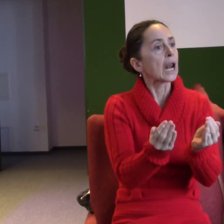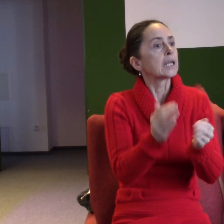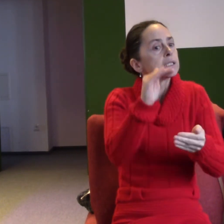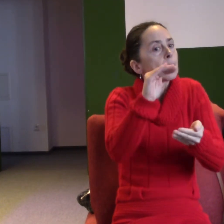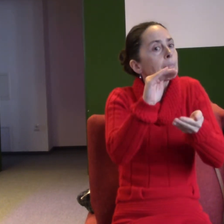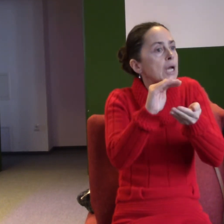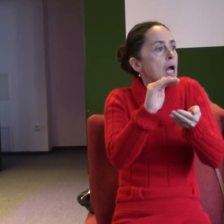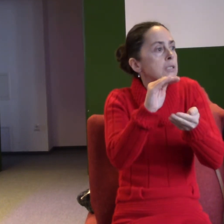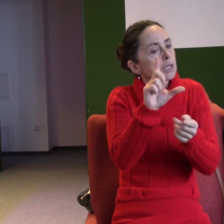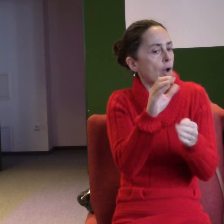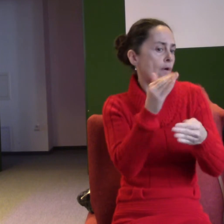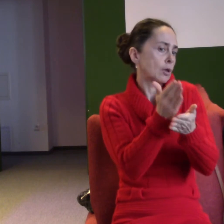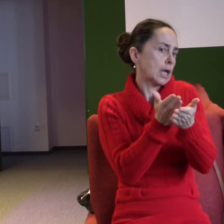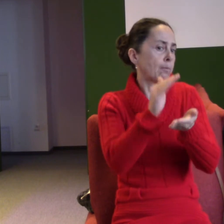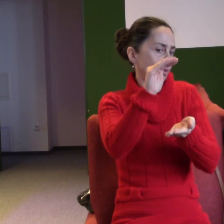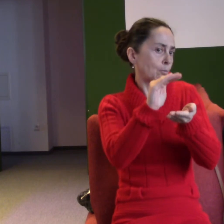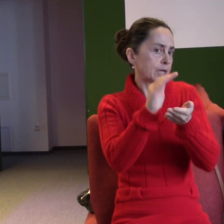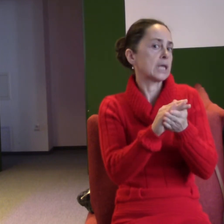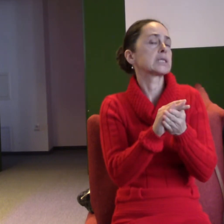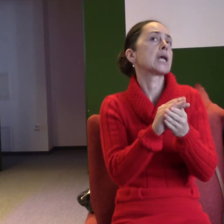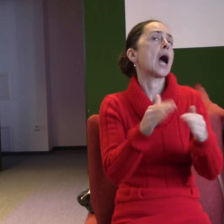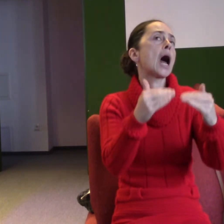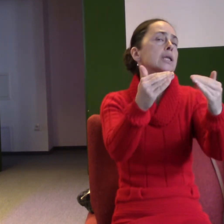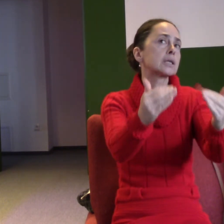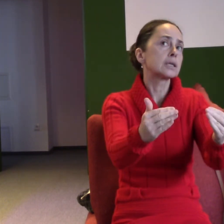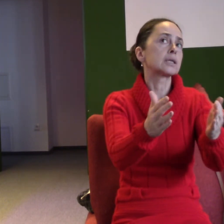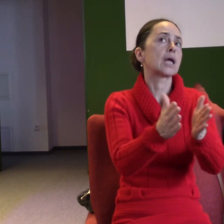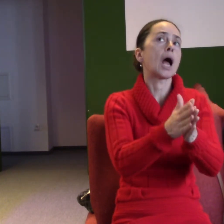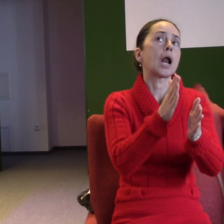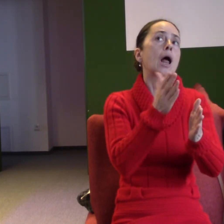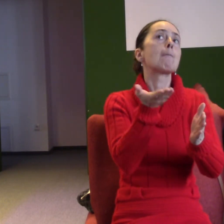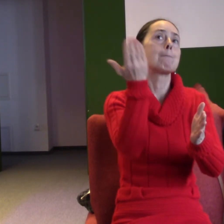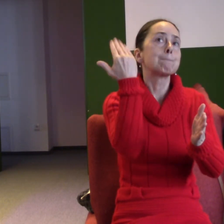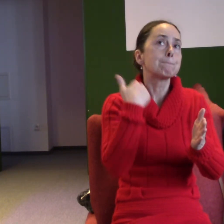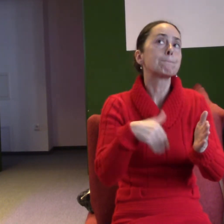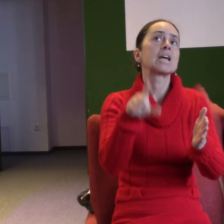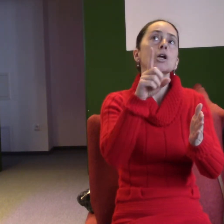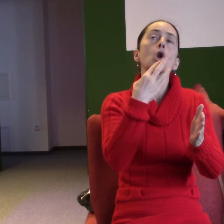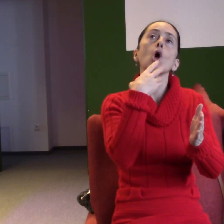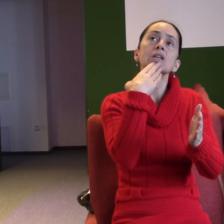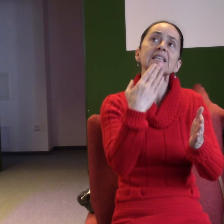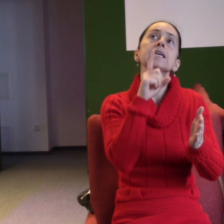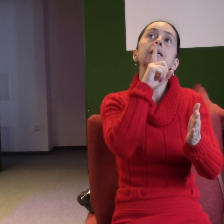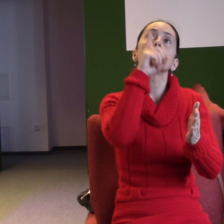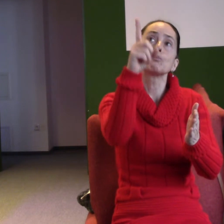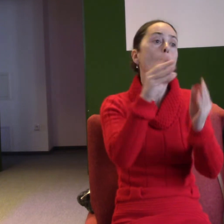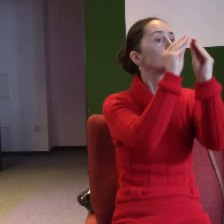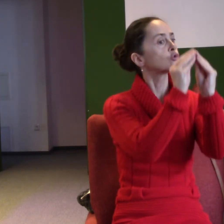život. Pak se bude mluvit o tom, že jsme byli Bohem zrození a obnovení pro chválu. A pak, že někdy